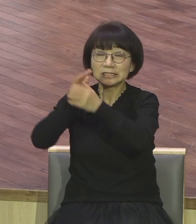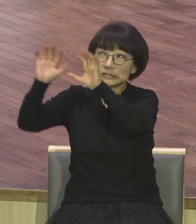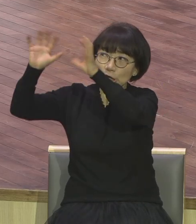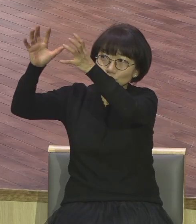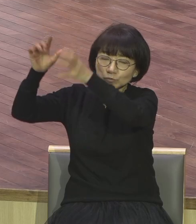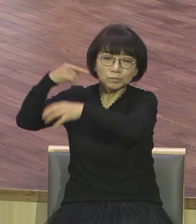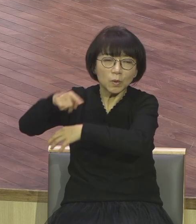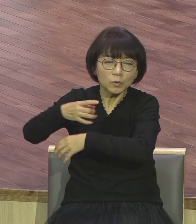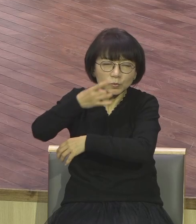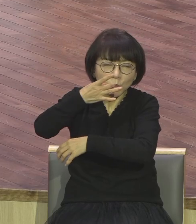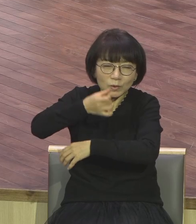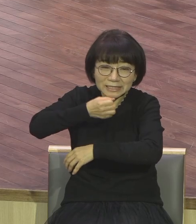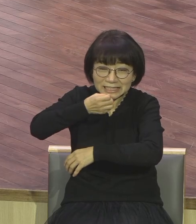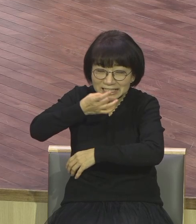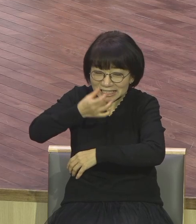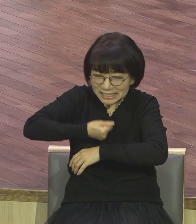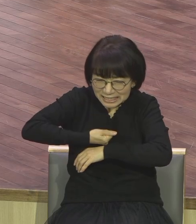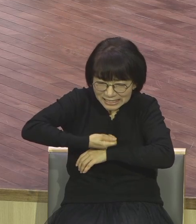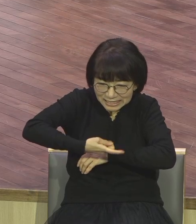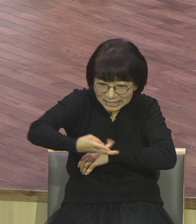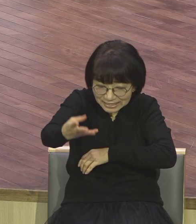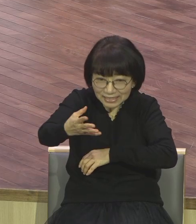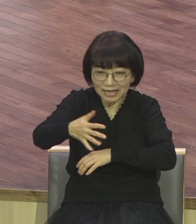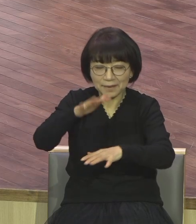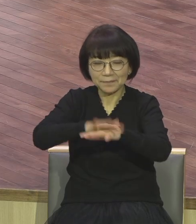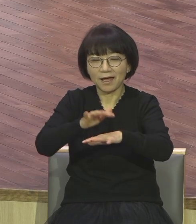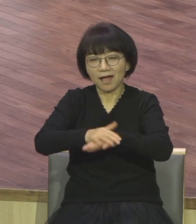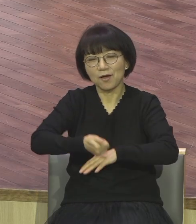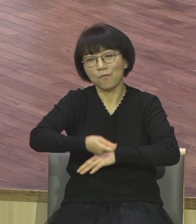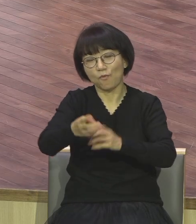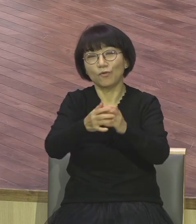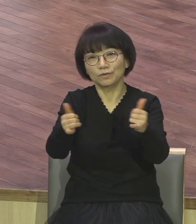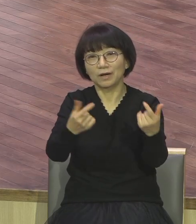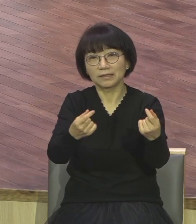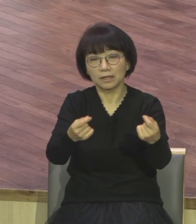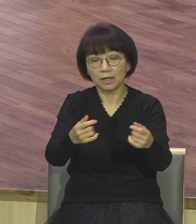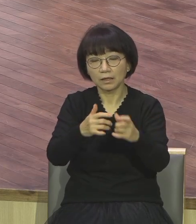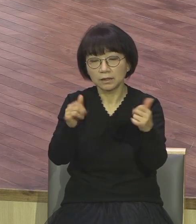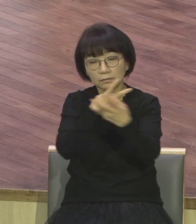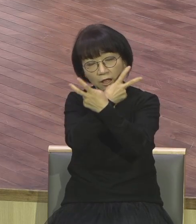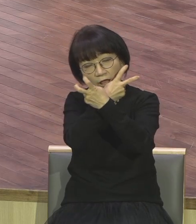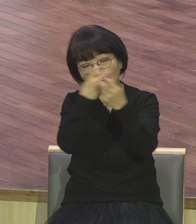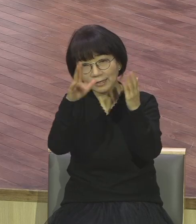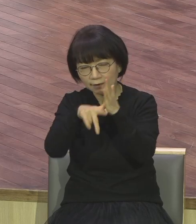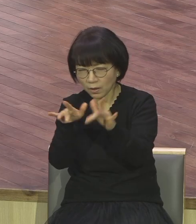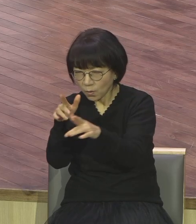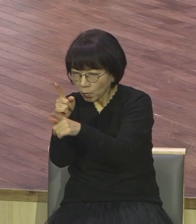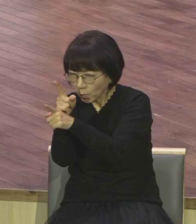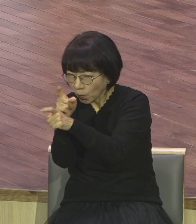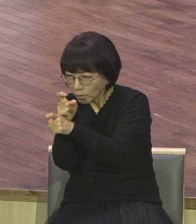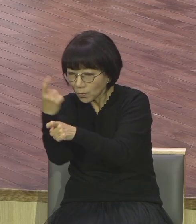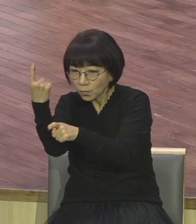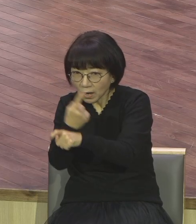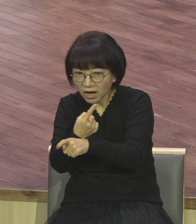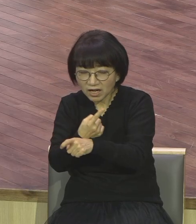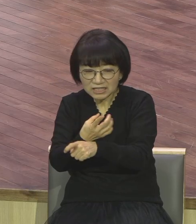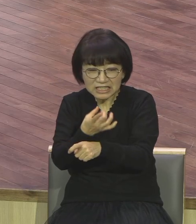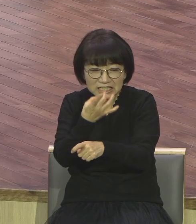씨를 재밭에 뿌린 사람과 같더니 사람들이 잘 때에 그 원수가 와서 곡식 가운데 가라지를 덧뿌리고